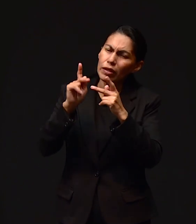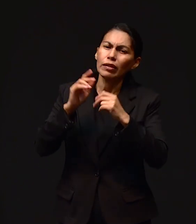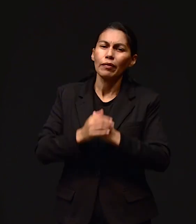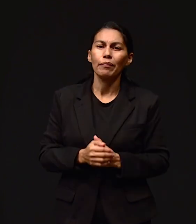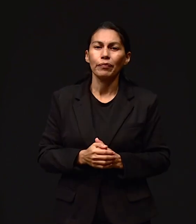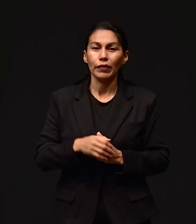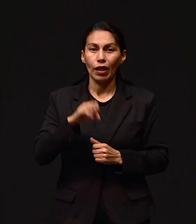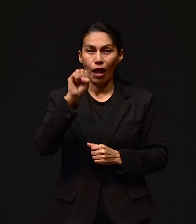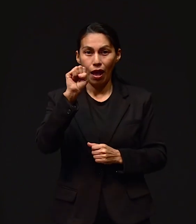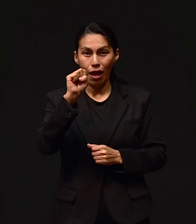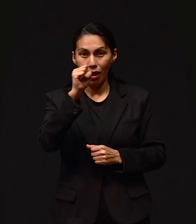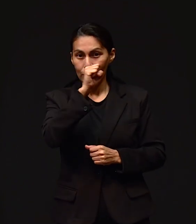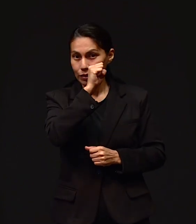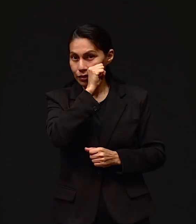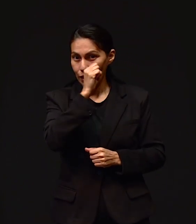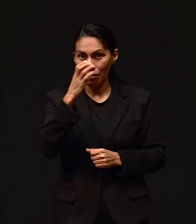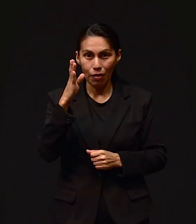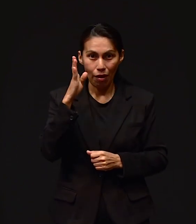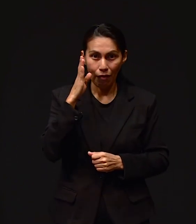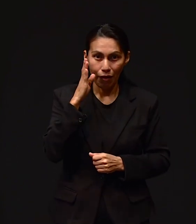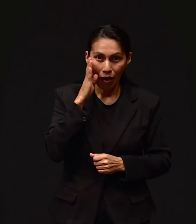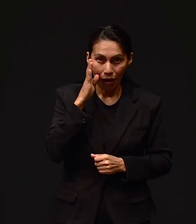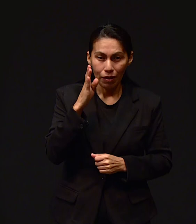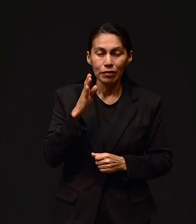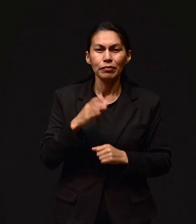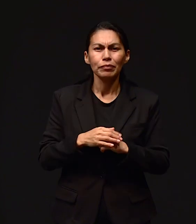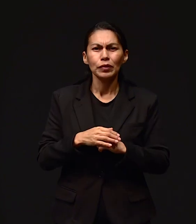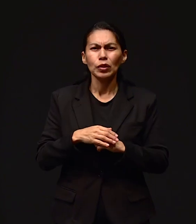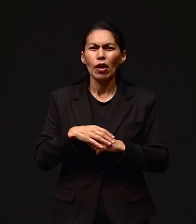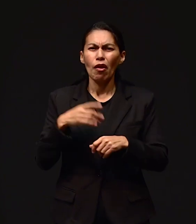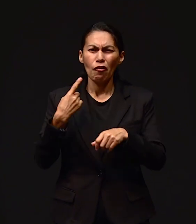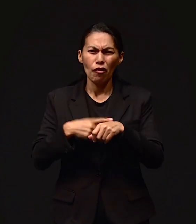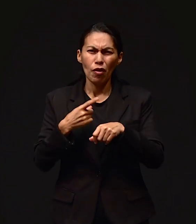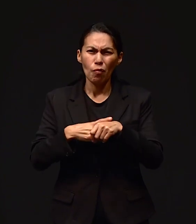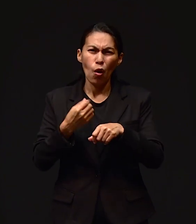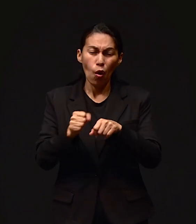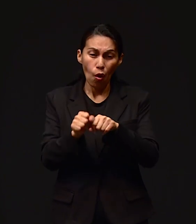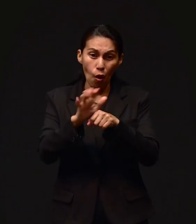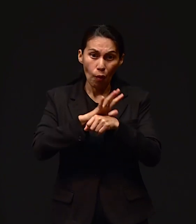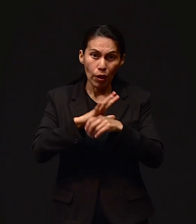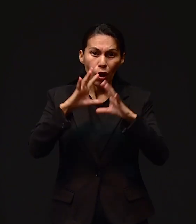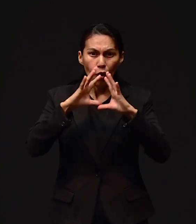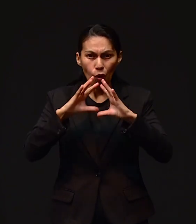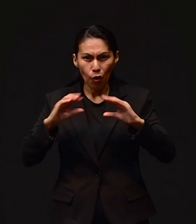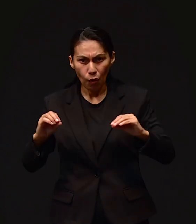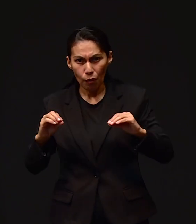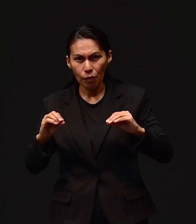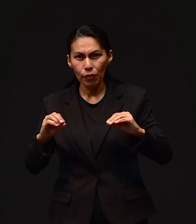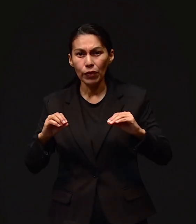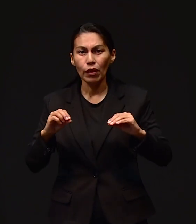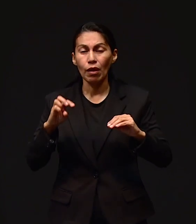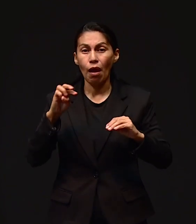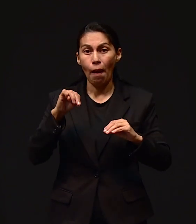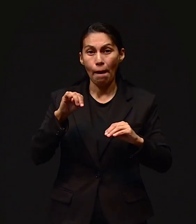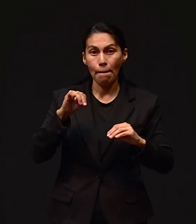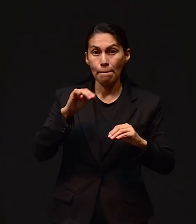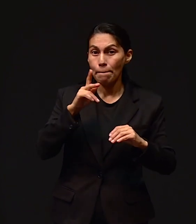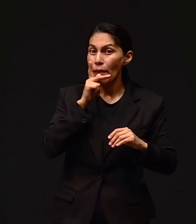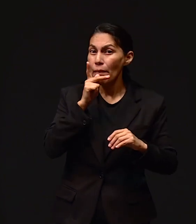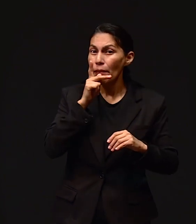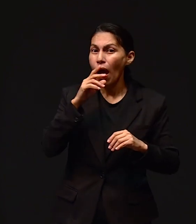Salma Belén Mateo Está recuperándose del COVID Y su papá Wilson Mateo tiene COVID también